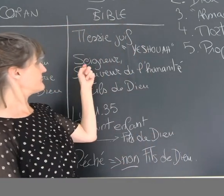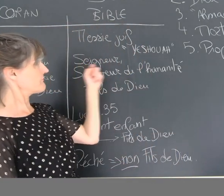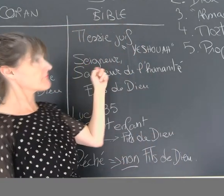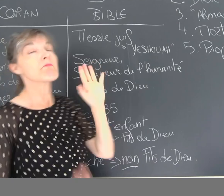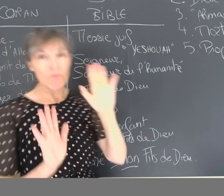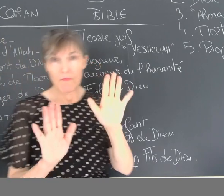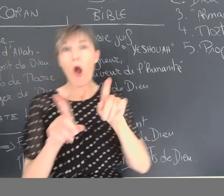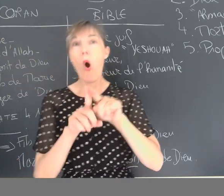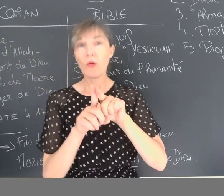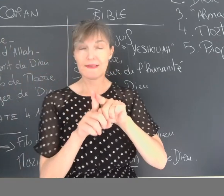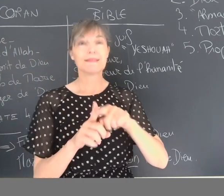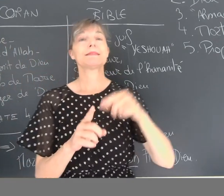Ensuite, dans la Bible,